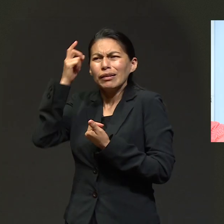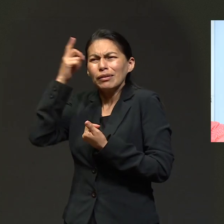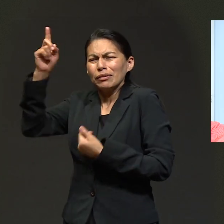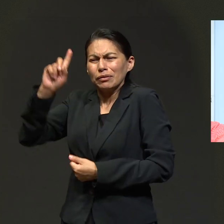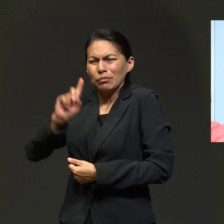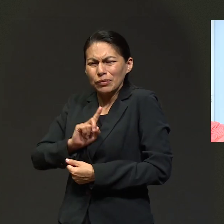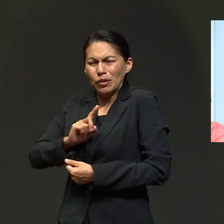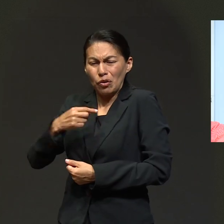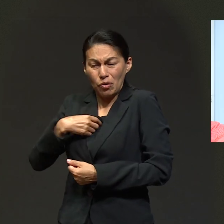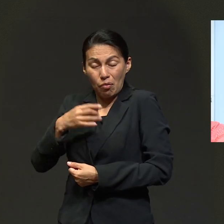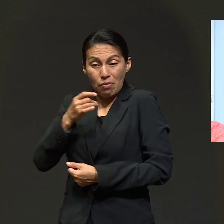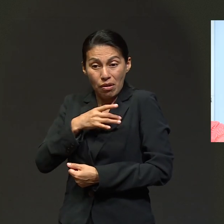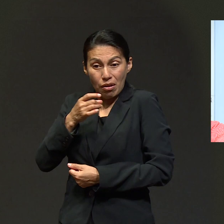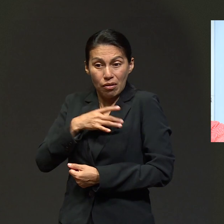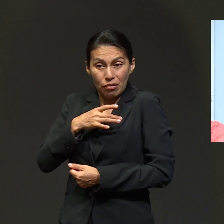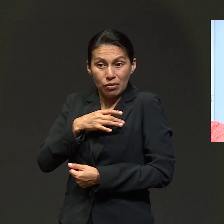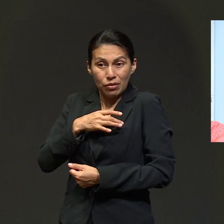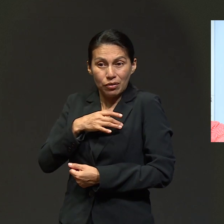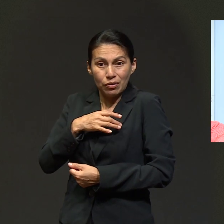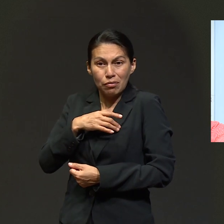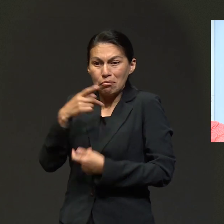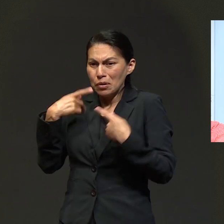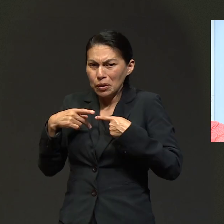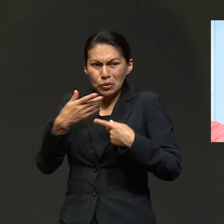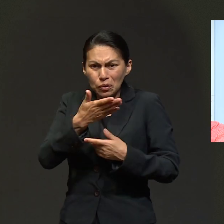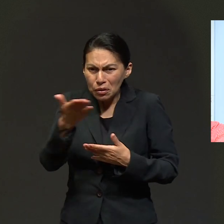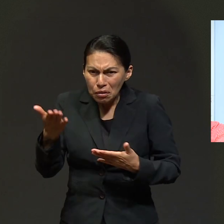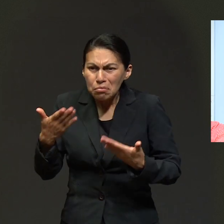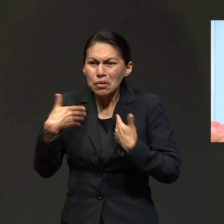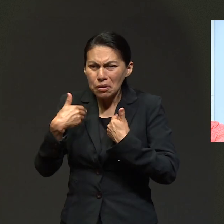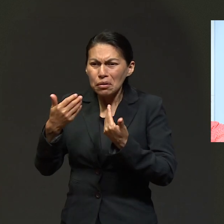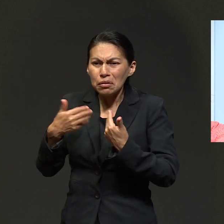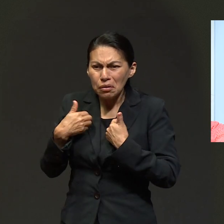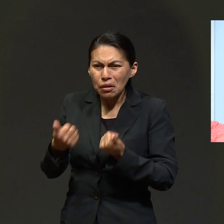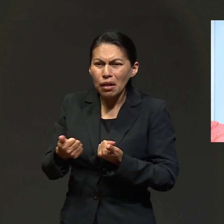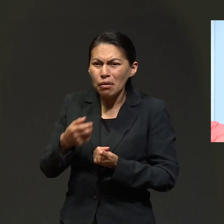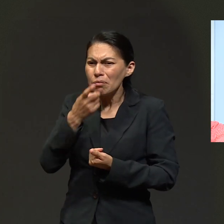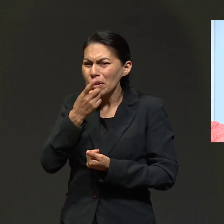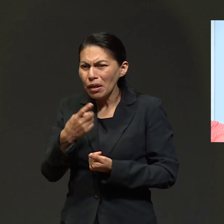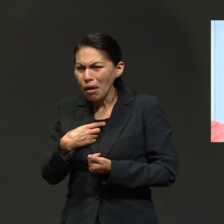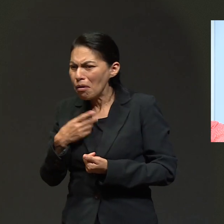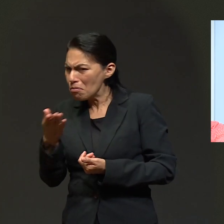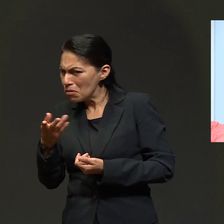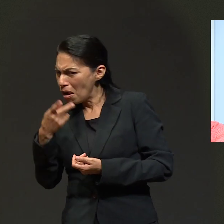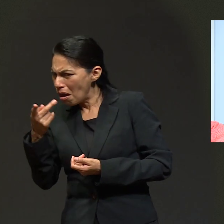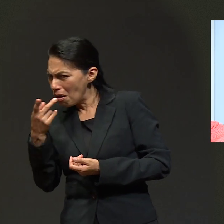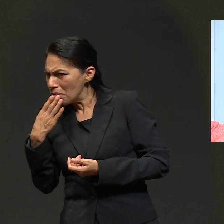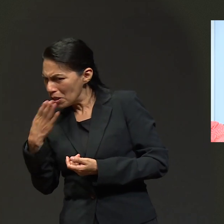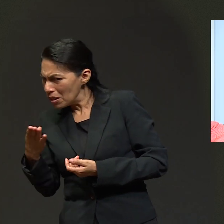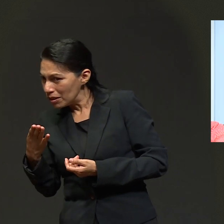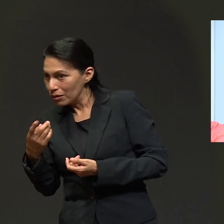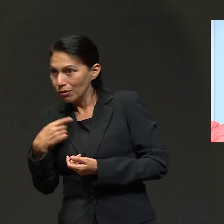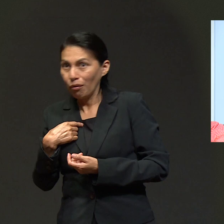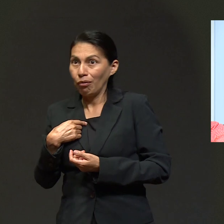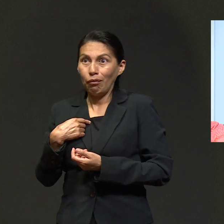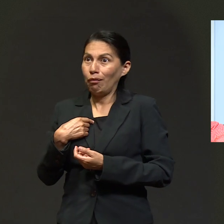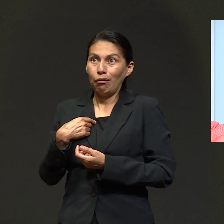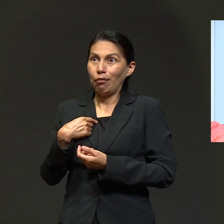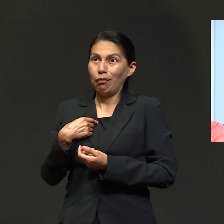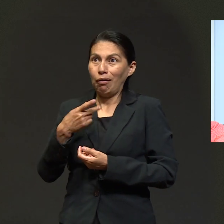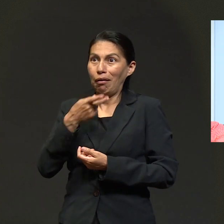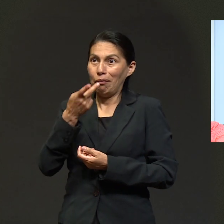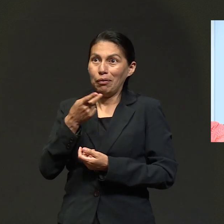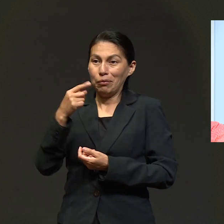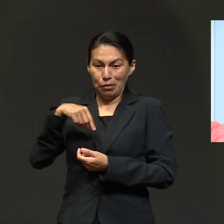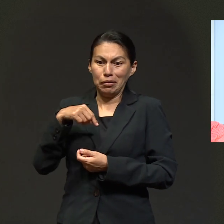que Dios realmente estaba conmigo, porque a pesar de que yo tenía ese miedo, me entendían, hasta me dijeron, tú hablas bien el inglés,